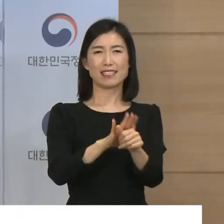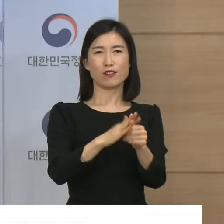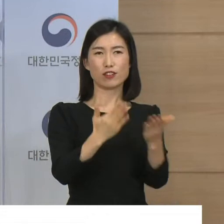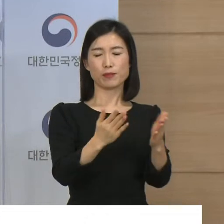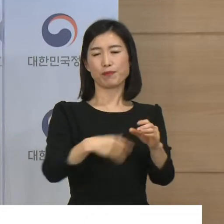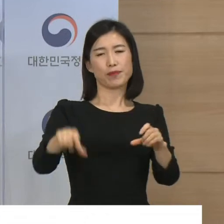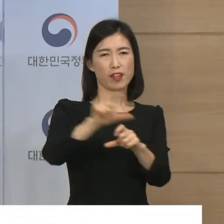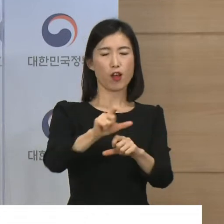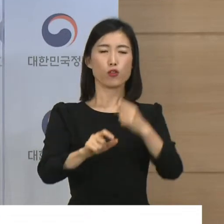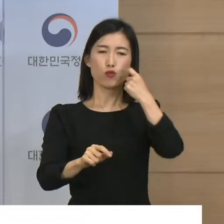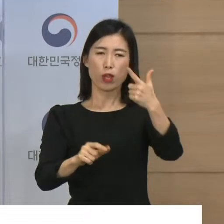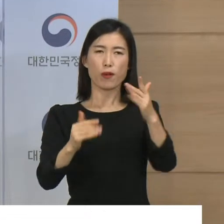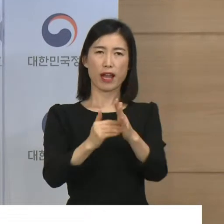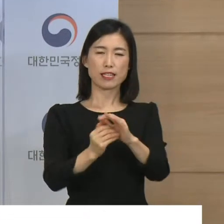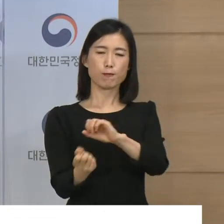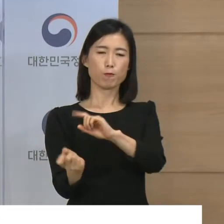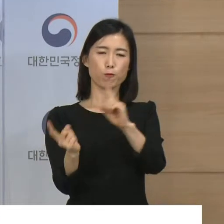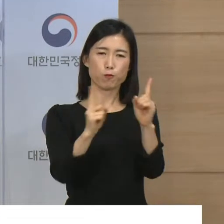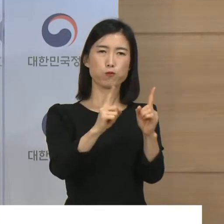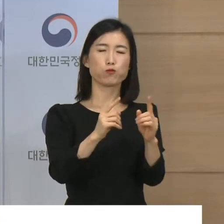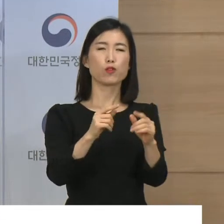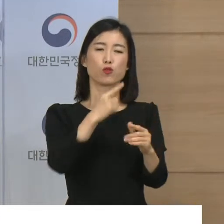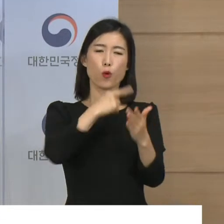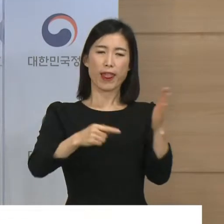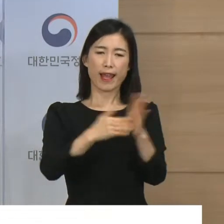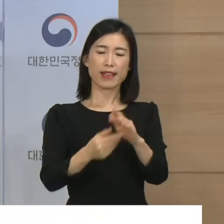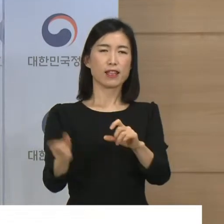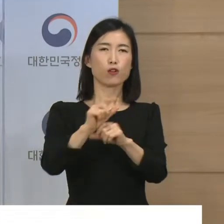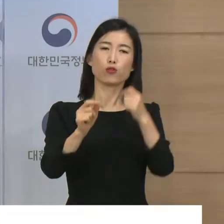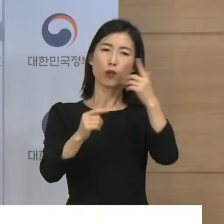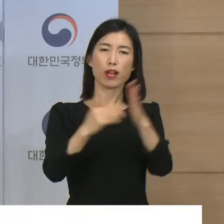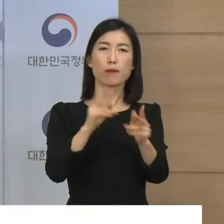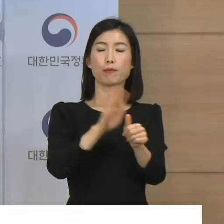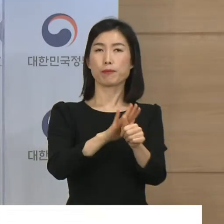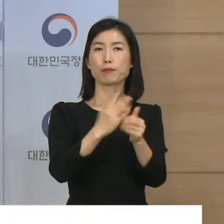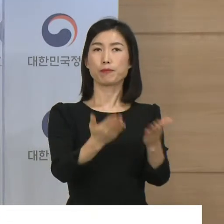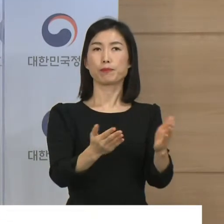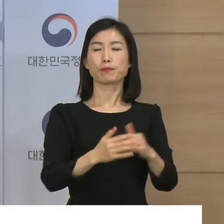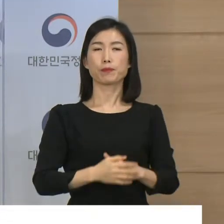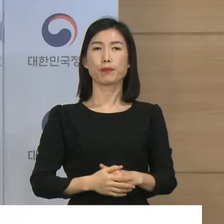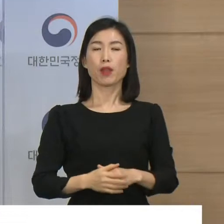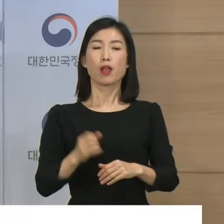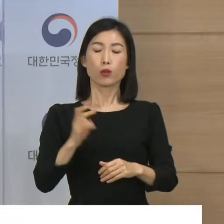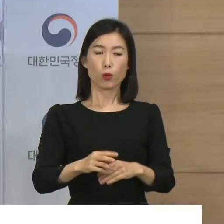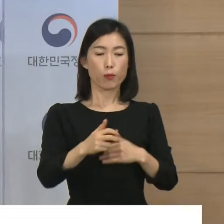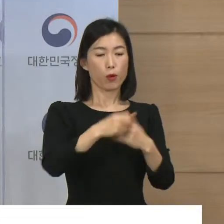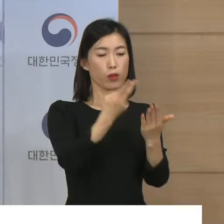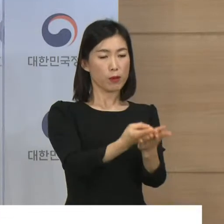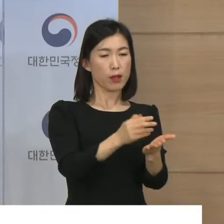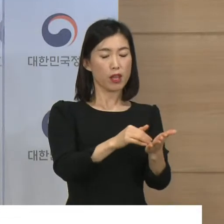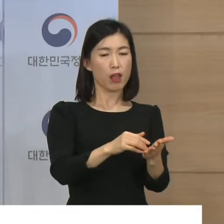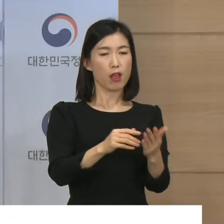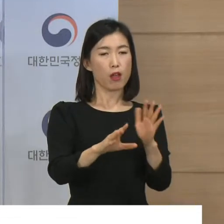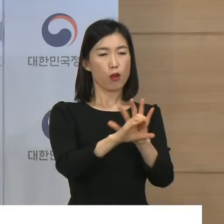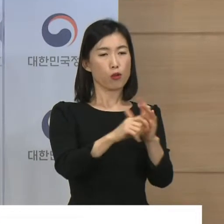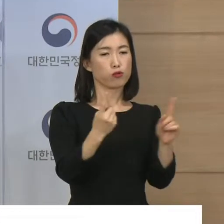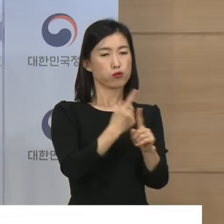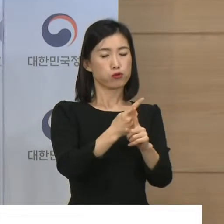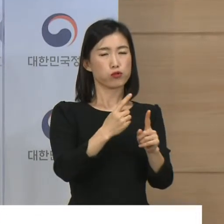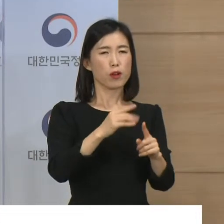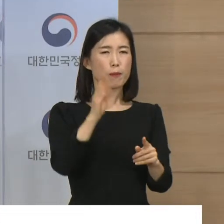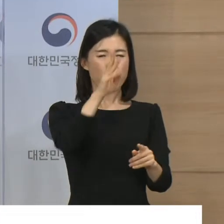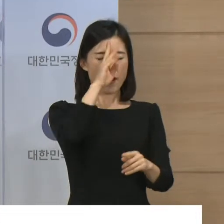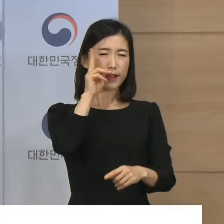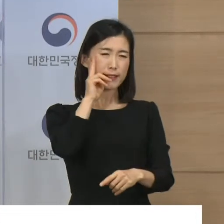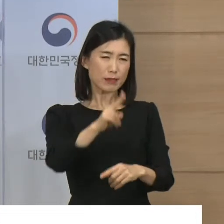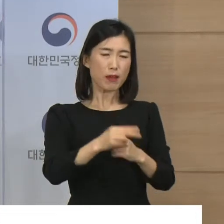운영을 위하여 입원 환자의 전원기준도 개선하였습니다. 증상이 호전되어 더 이상 산소치료를